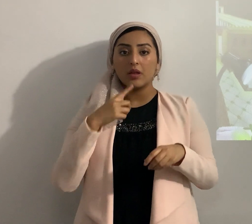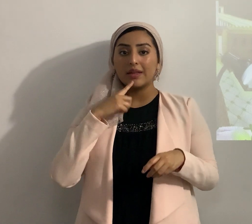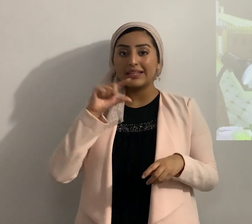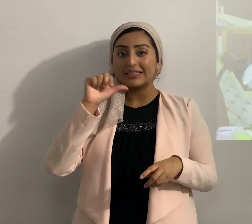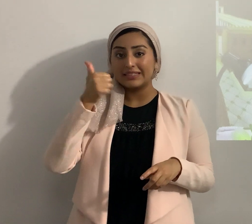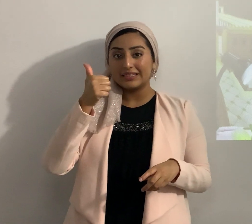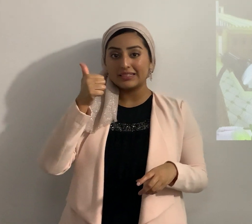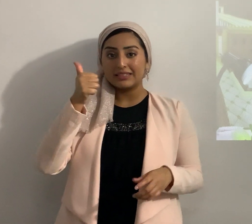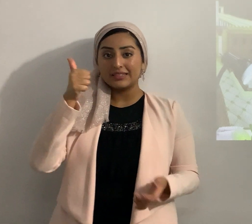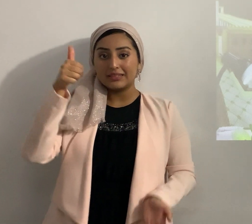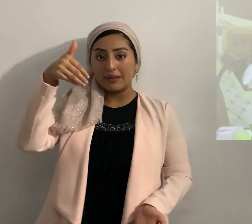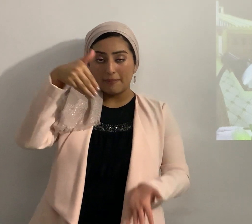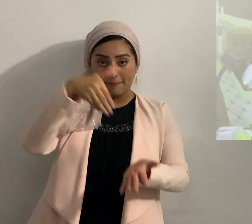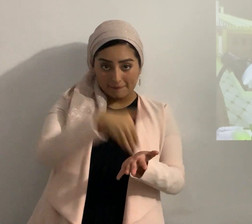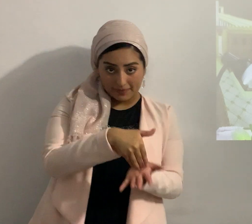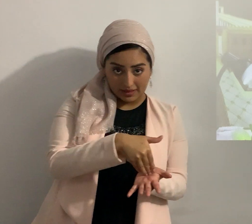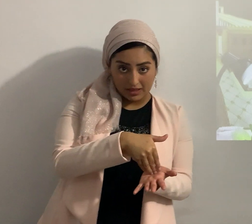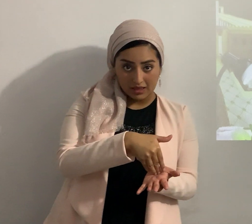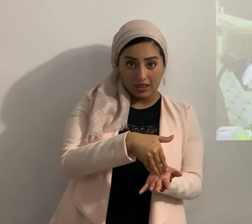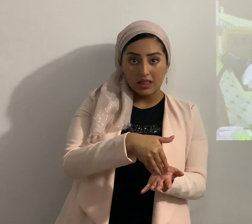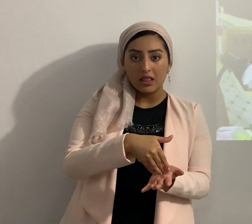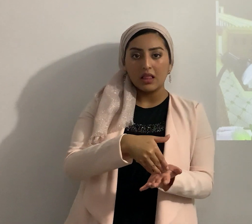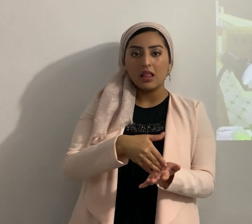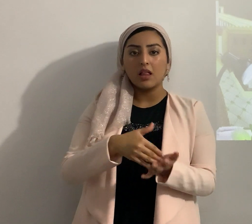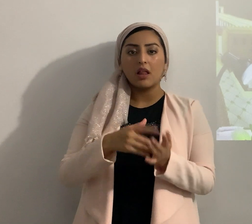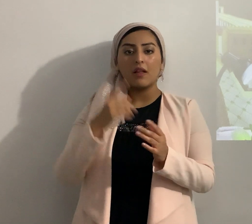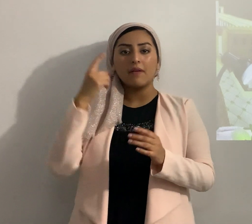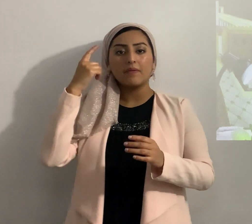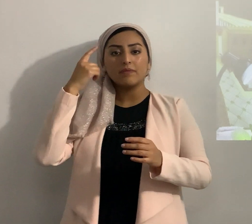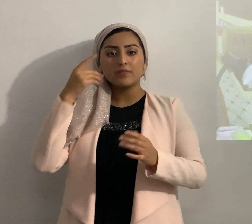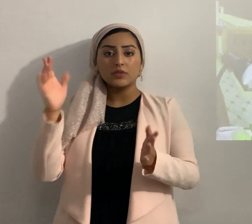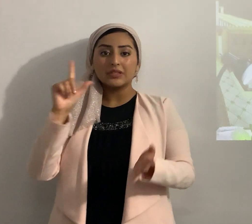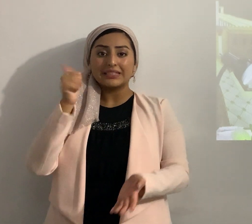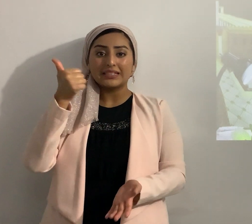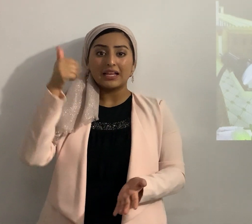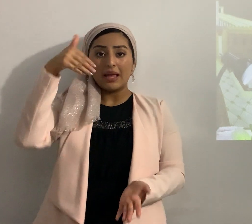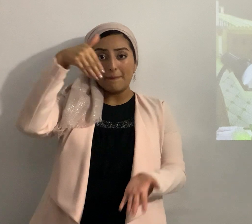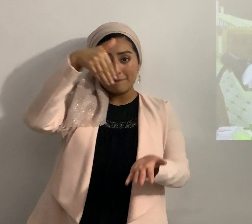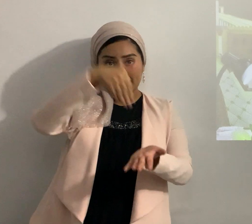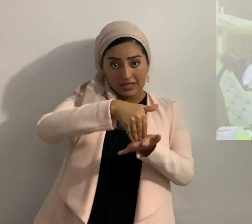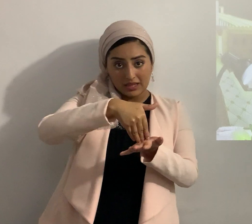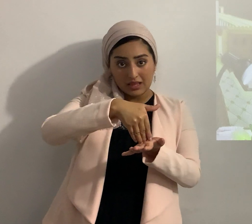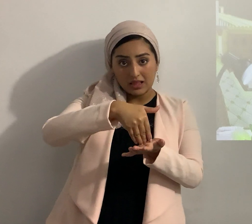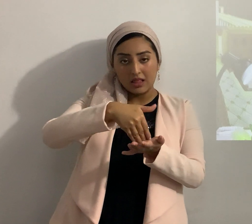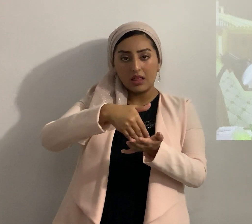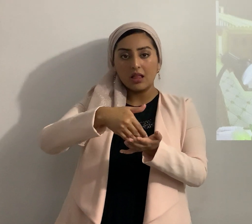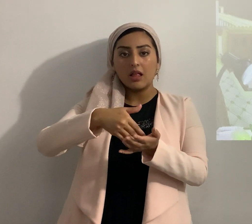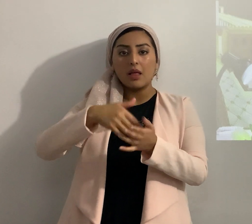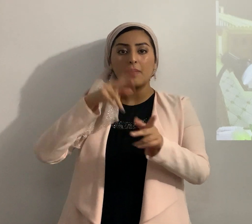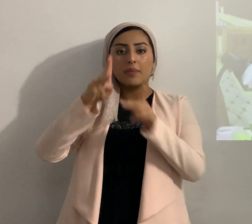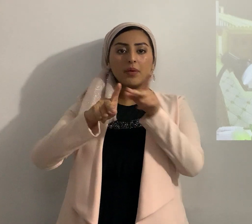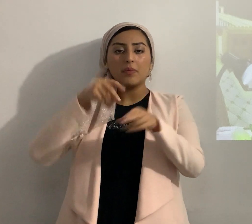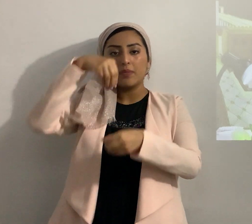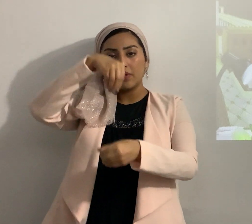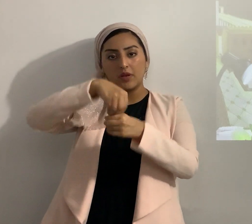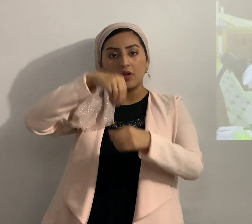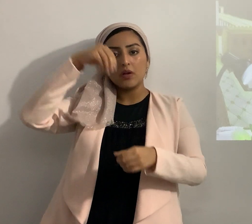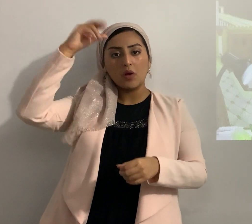tropas de caballería en la guerra de los judíos 10 mil tropas de caballería y 20 mil